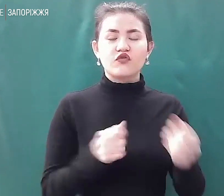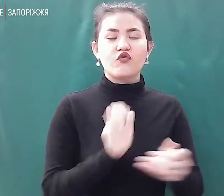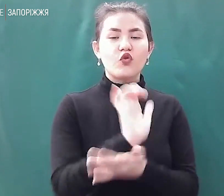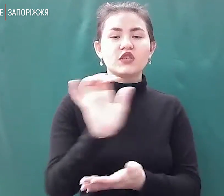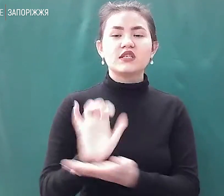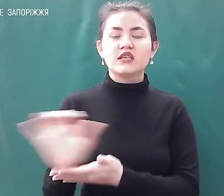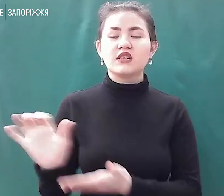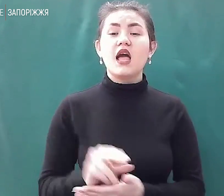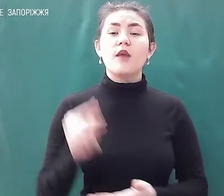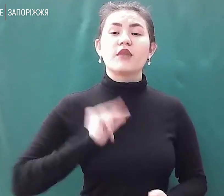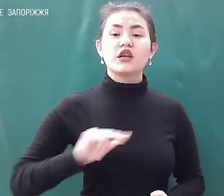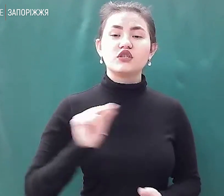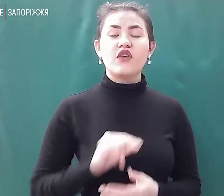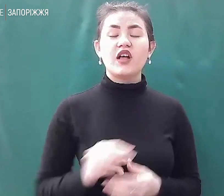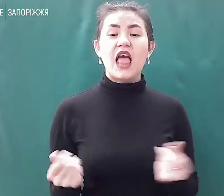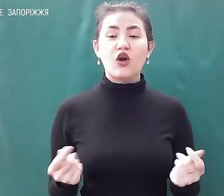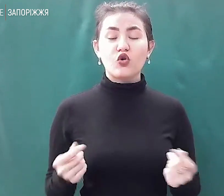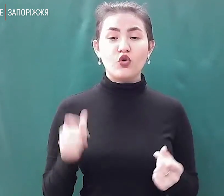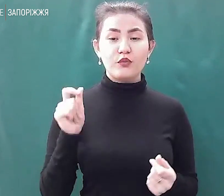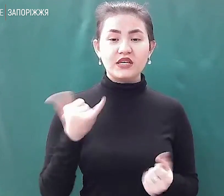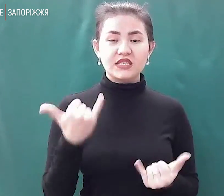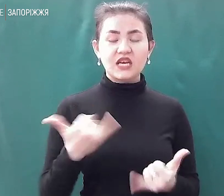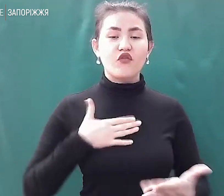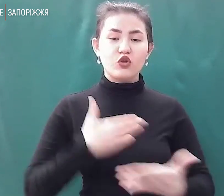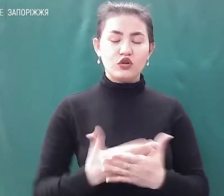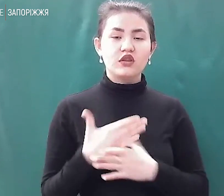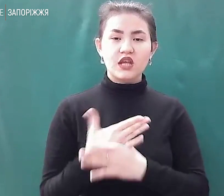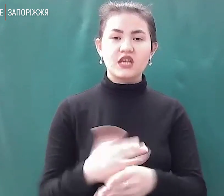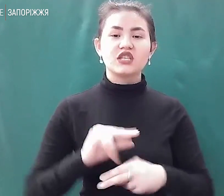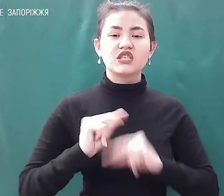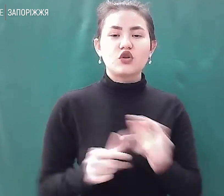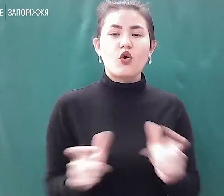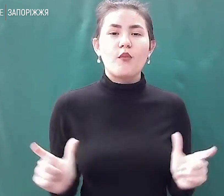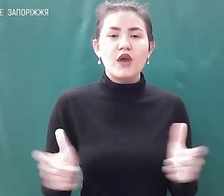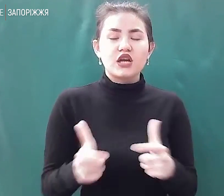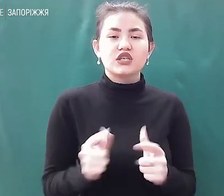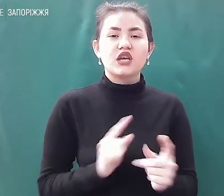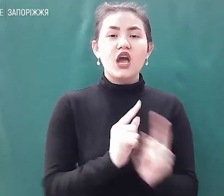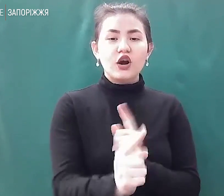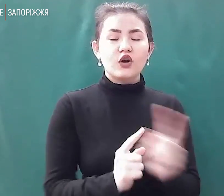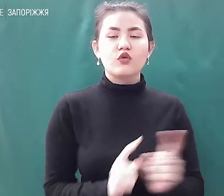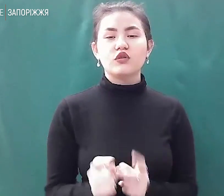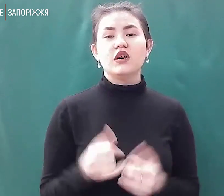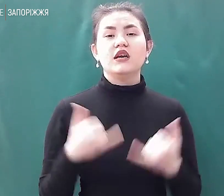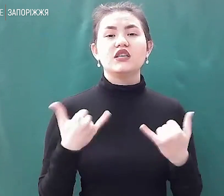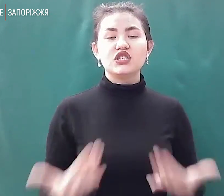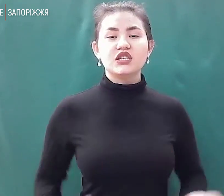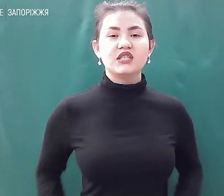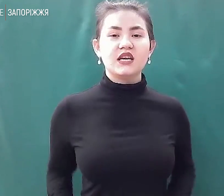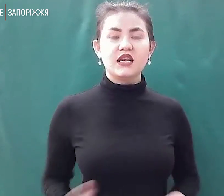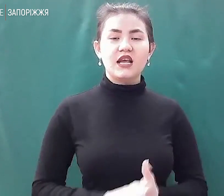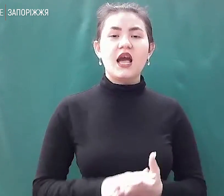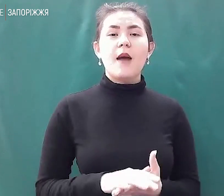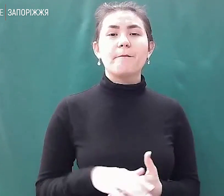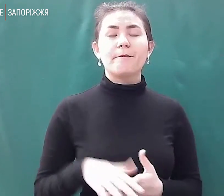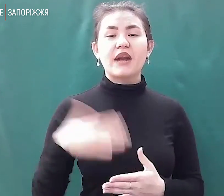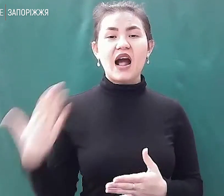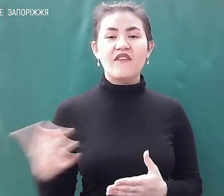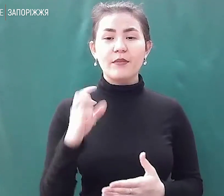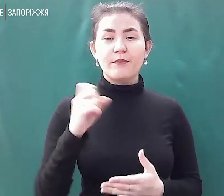економісткою, зараз волонтерить. Каже, через обмежений рух через греблютні прогрес, жителі Правого берегу залишилися трохи ізолюваними.